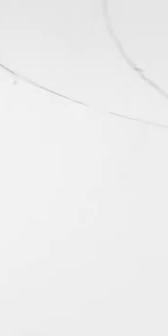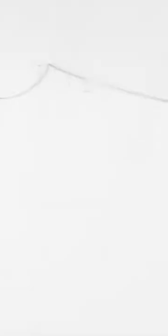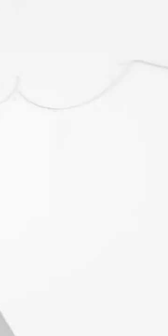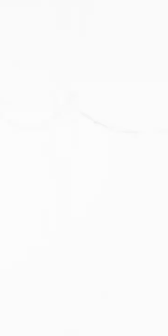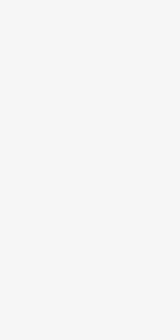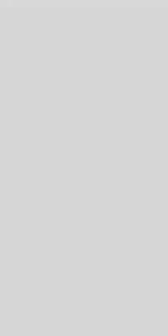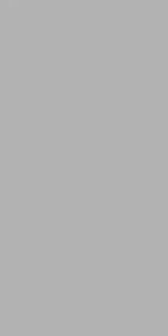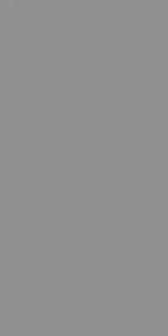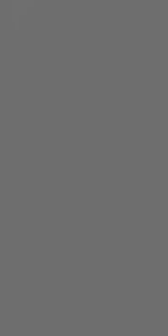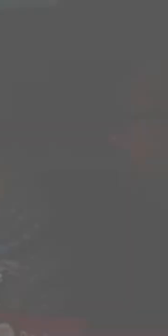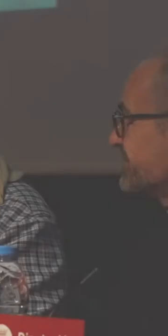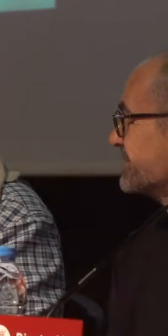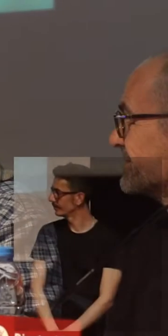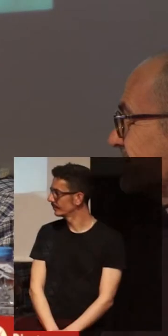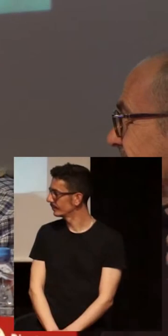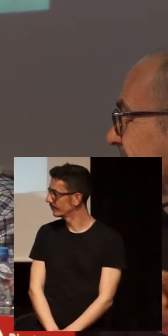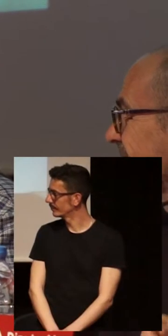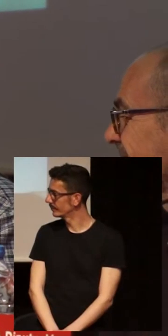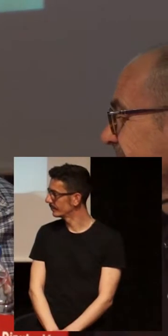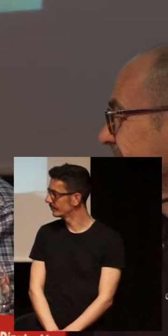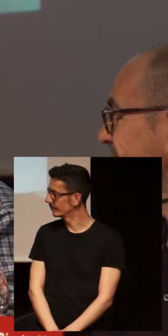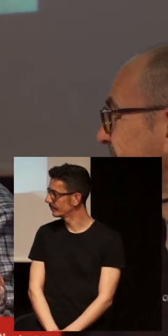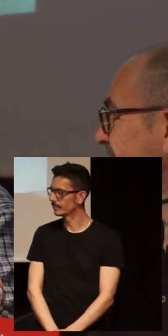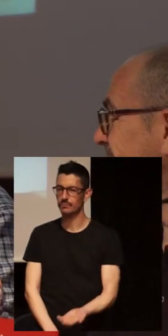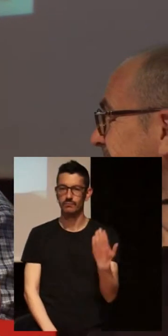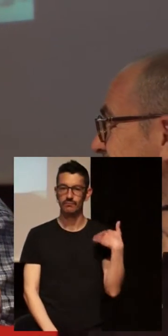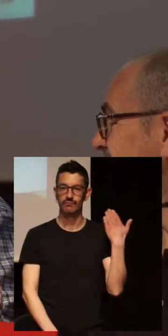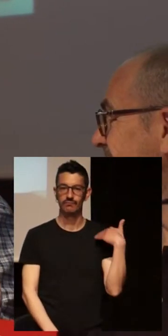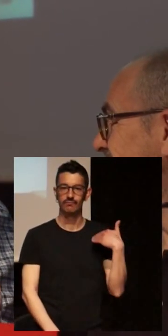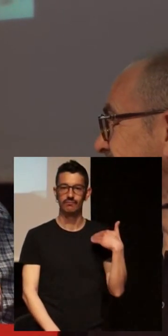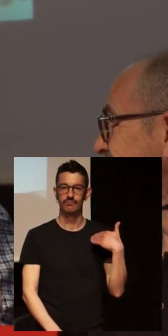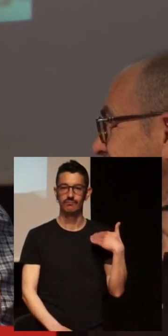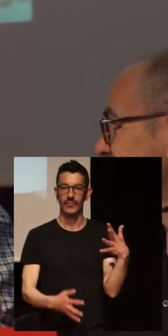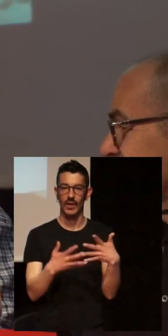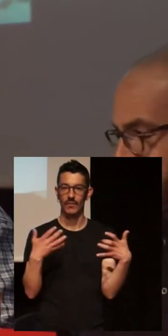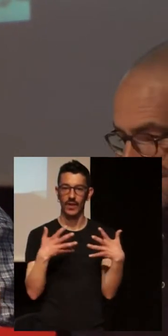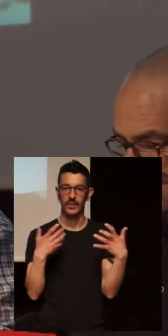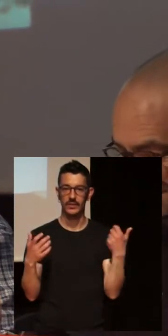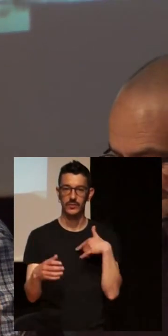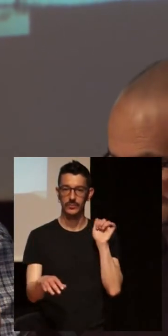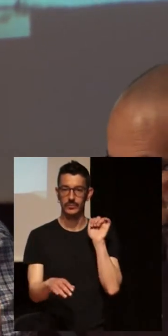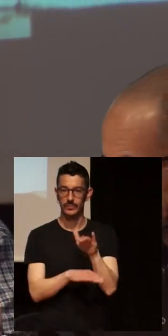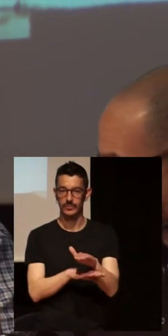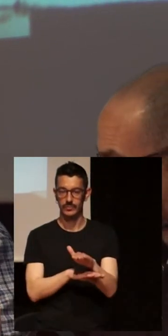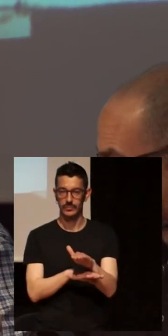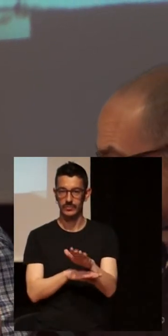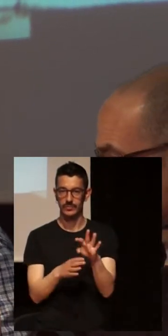I made a fun not very inspiratory, but they have like the key.